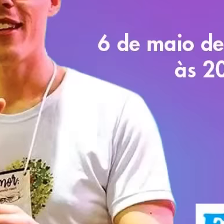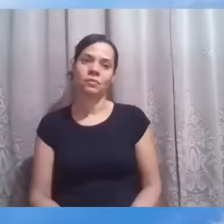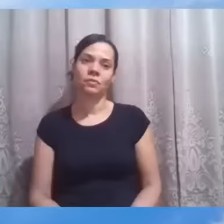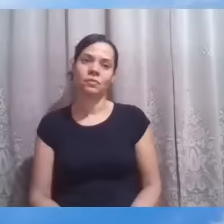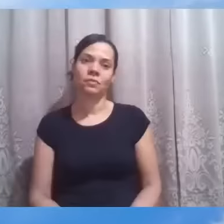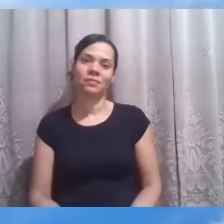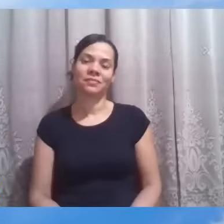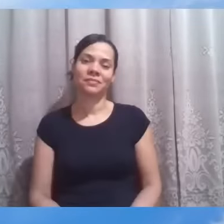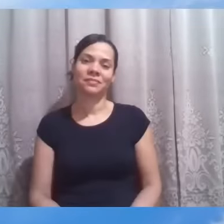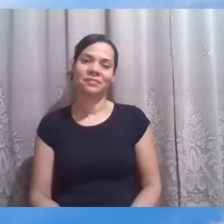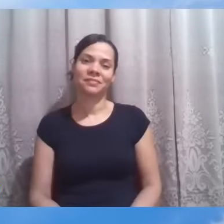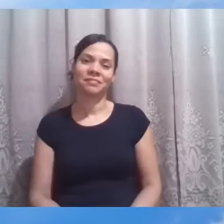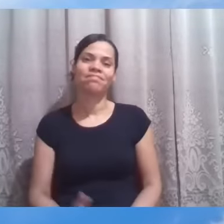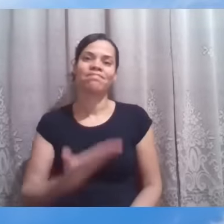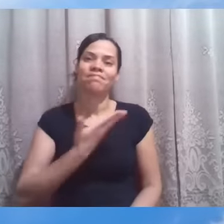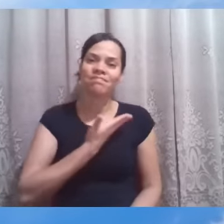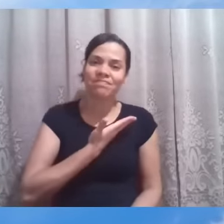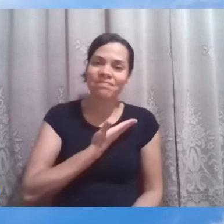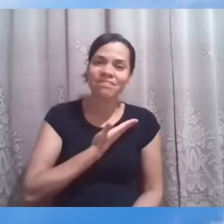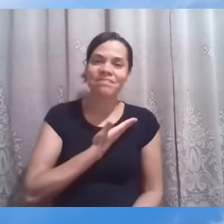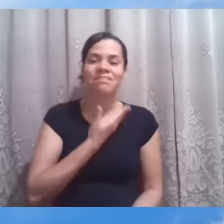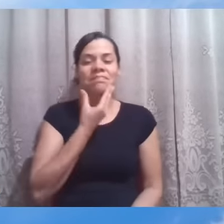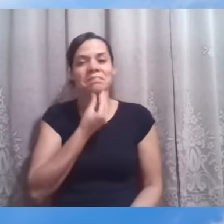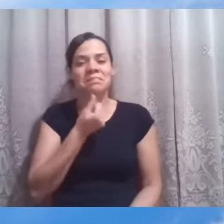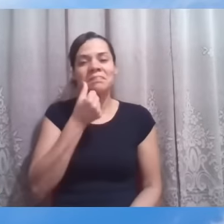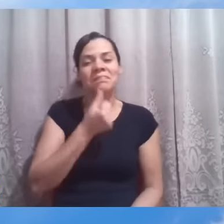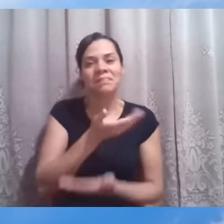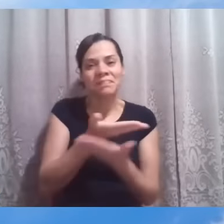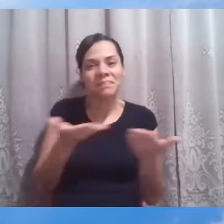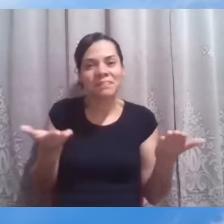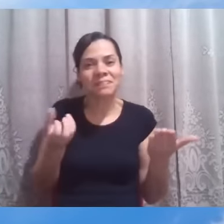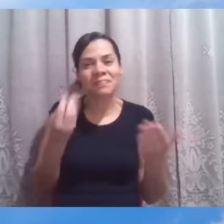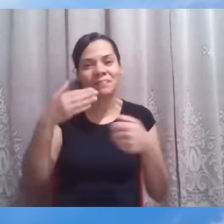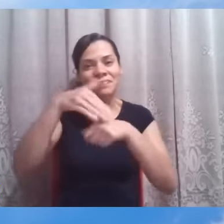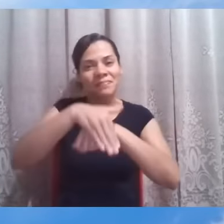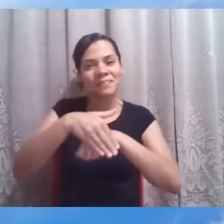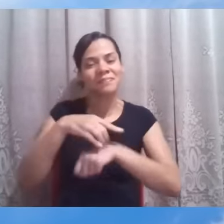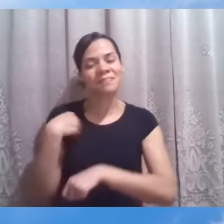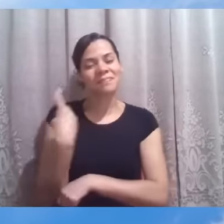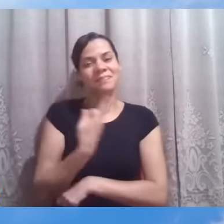Meus amigos, minhas amigas, boa noite para todos nós.